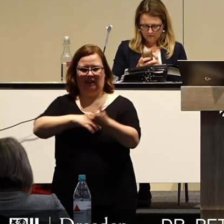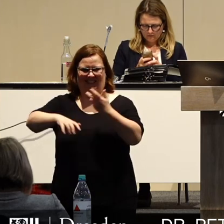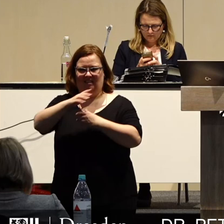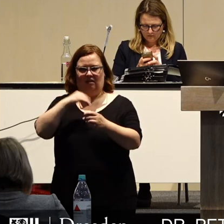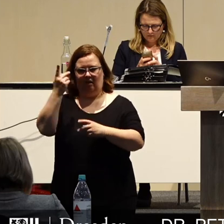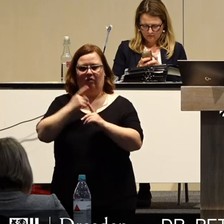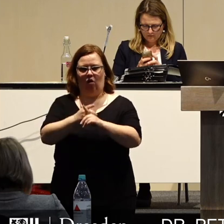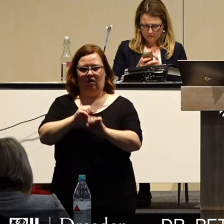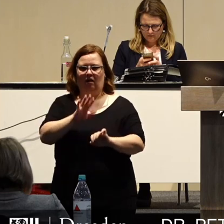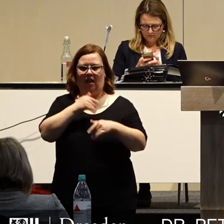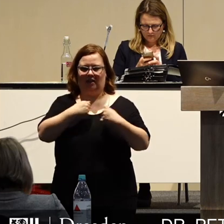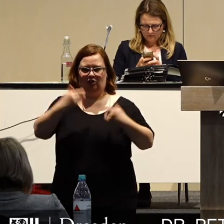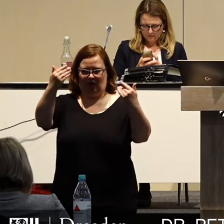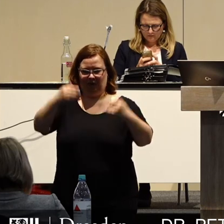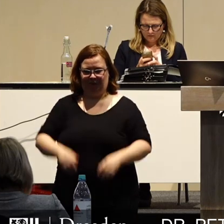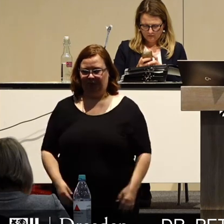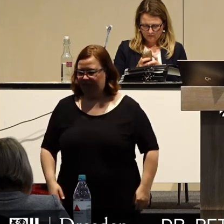auch gedeihen. Herzlichen Dank.